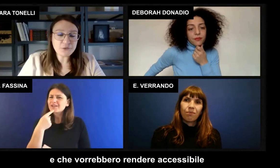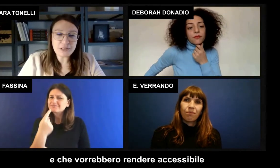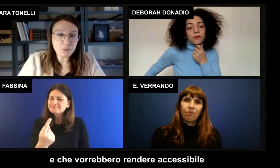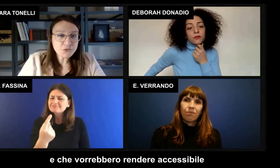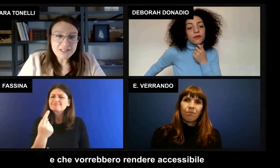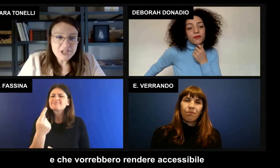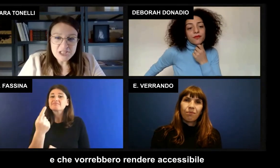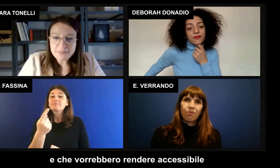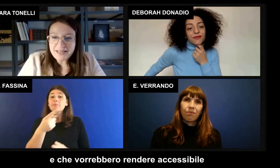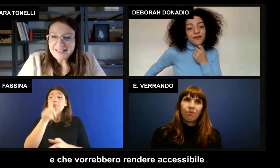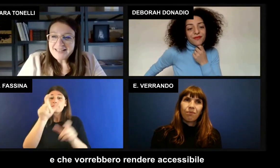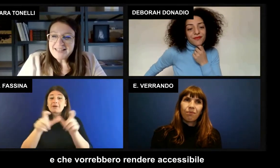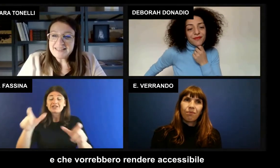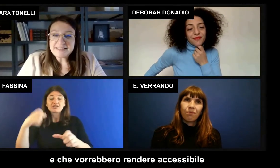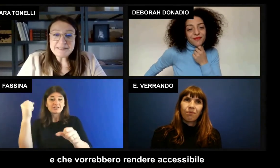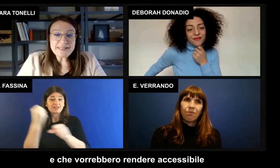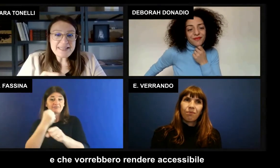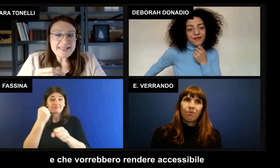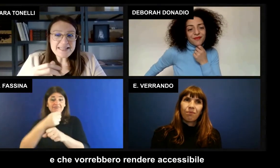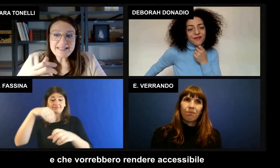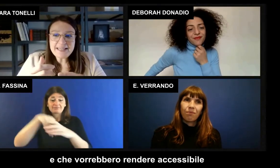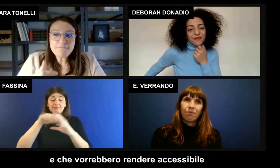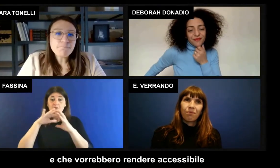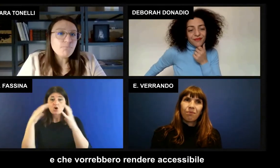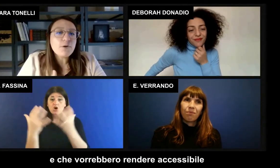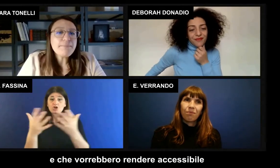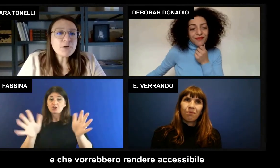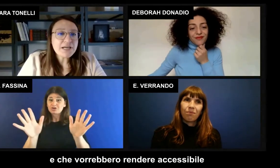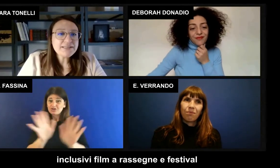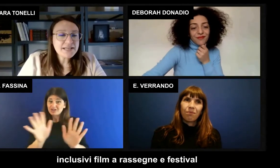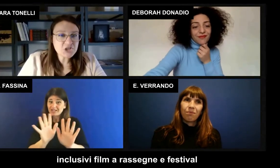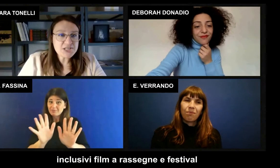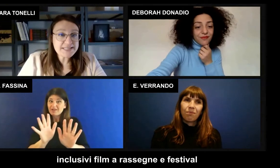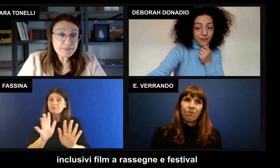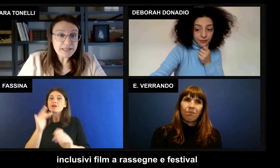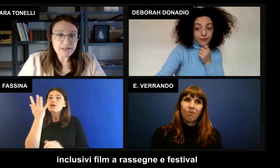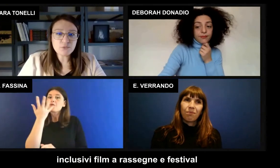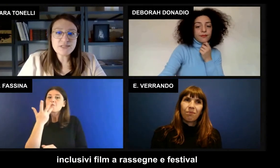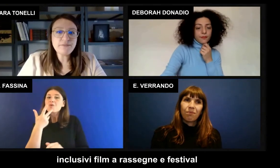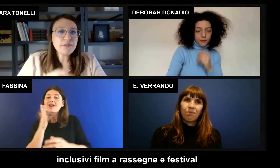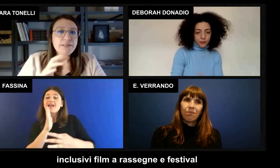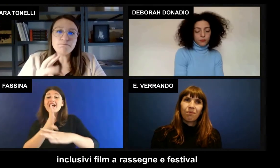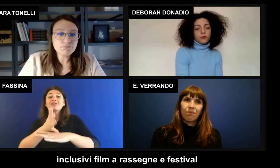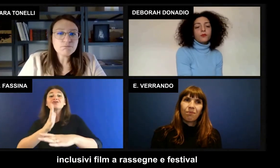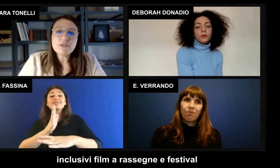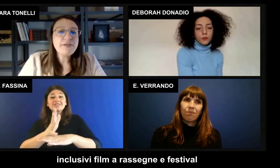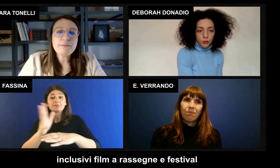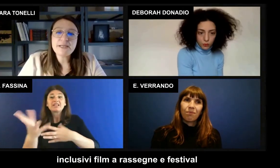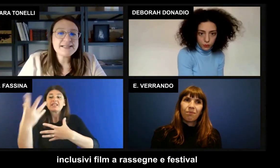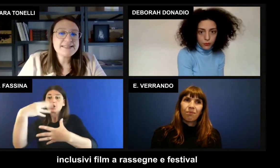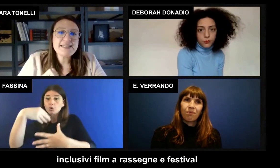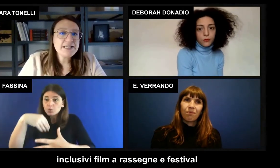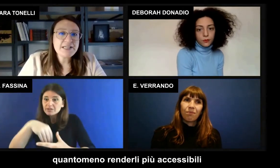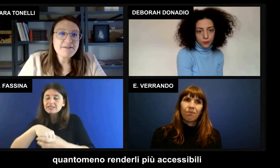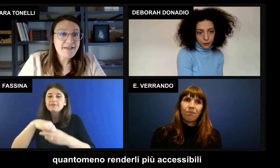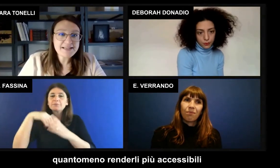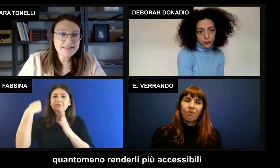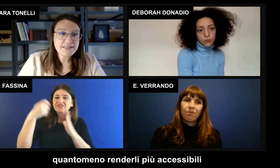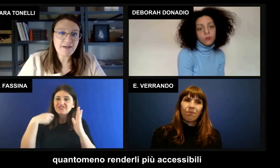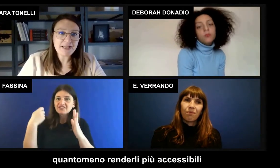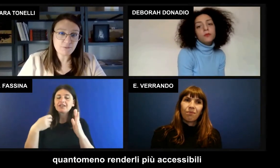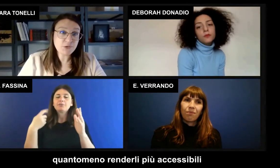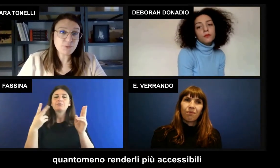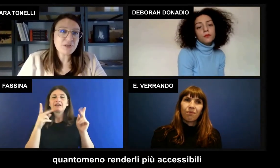che operano nel mondo del cinema e che vorrebbero rendere accessibili inclusivi film, rassegne,